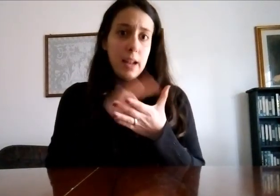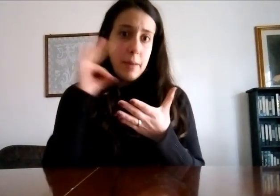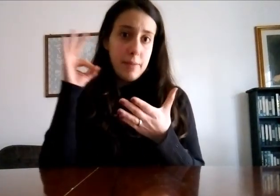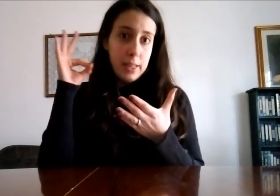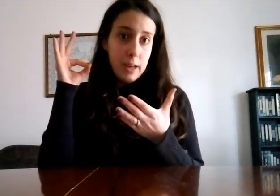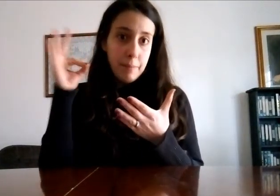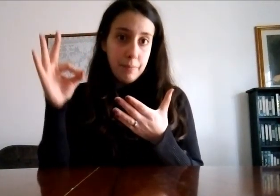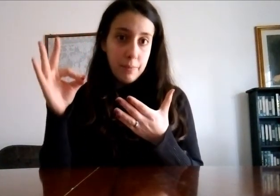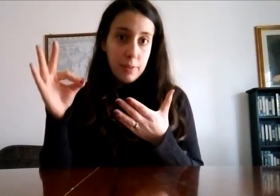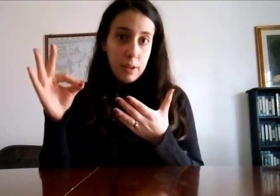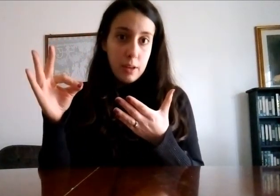della mia vita